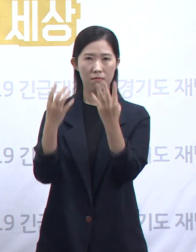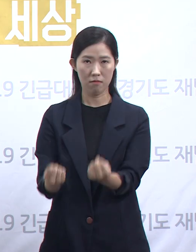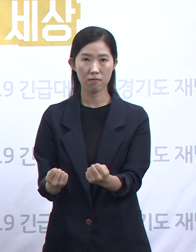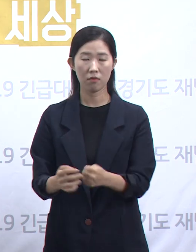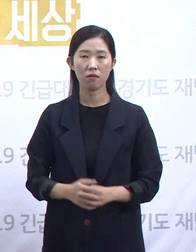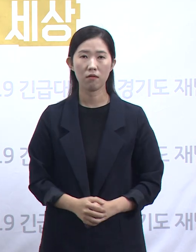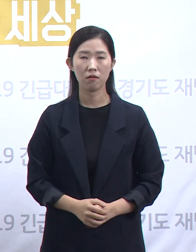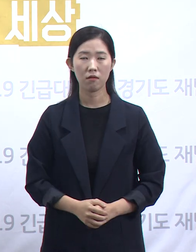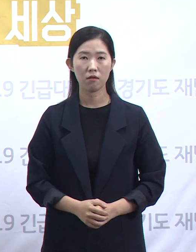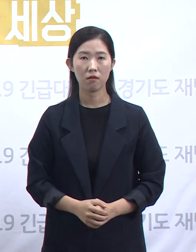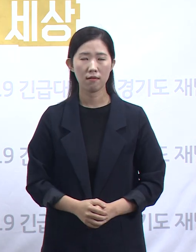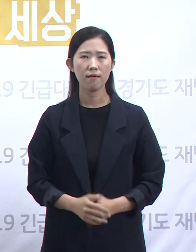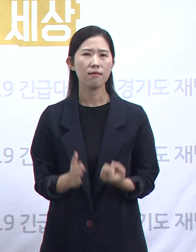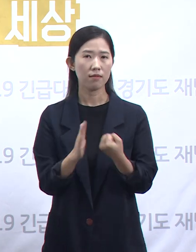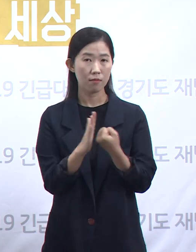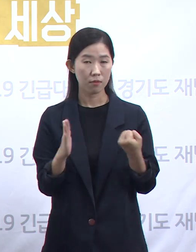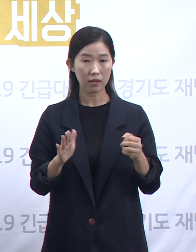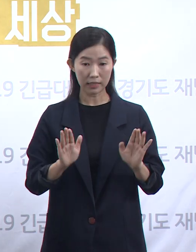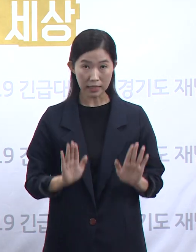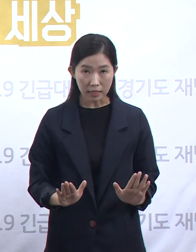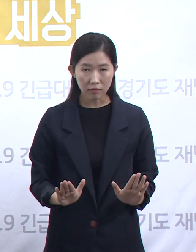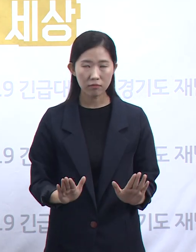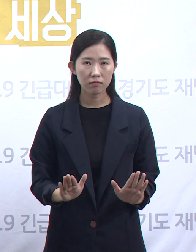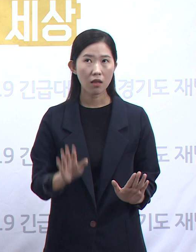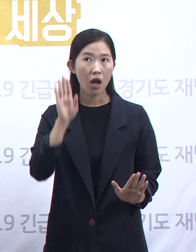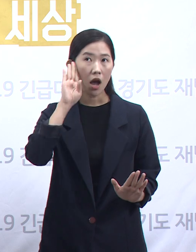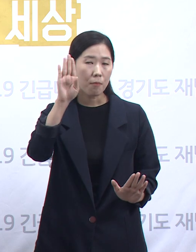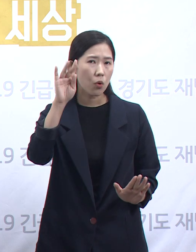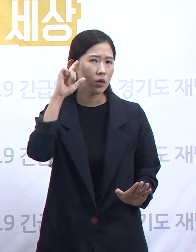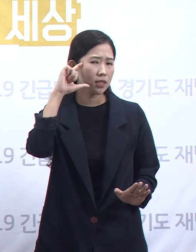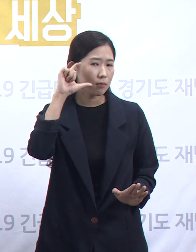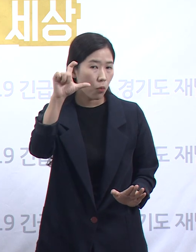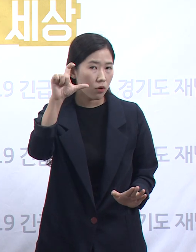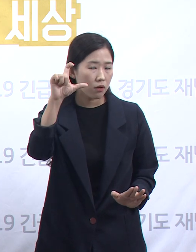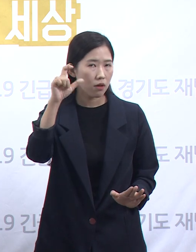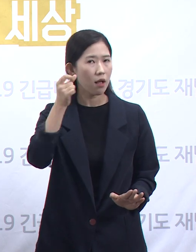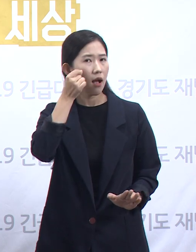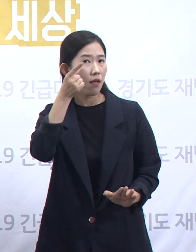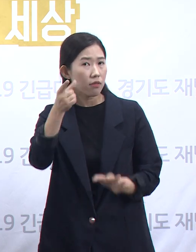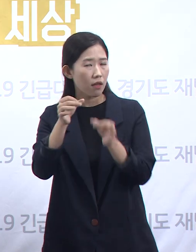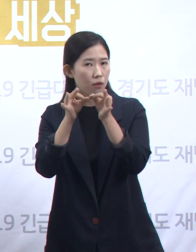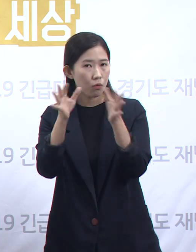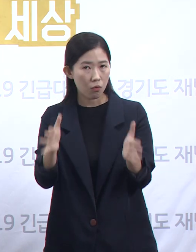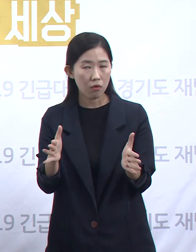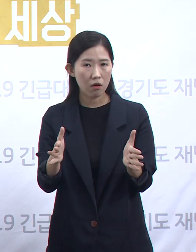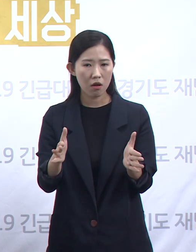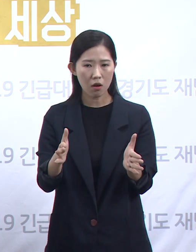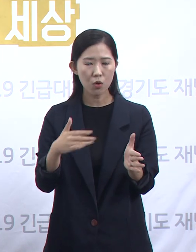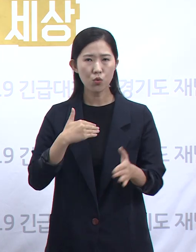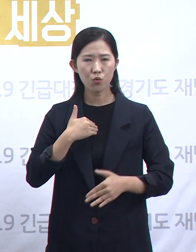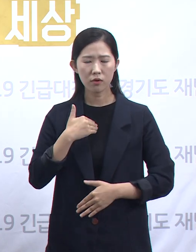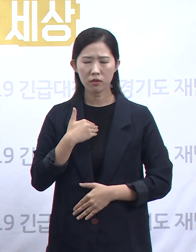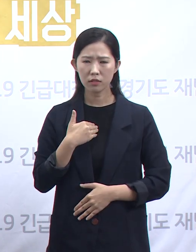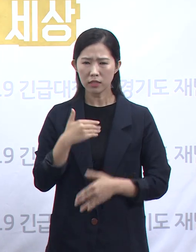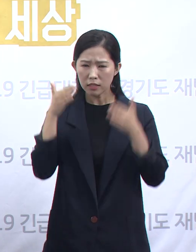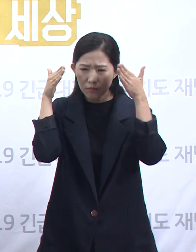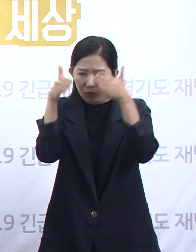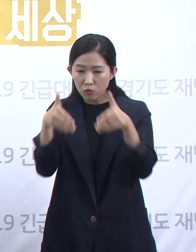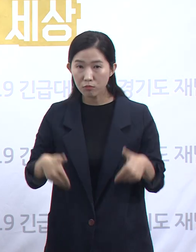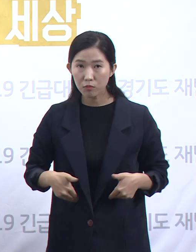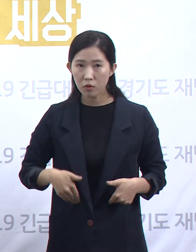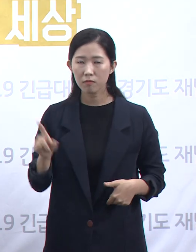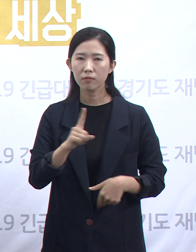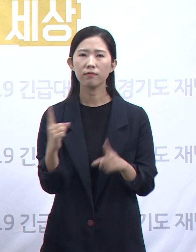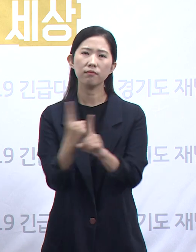이는 앞으로 보름 혹은 한 달 동안 한국사회가 어디에 집중해야 하는지를 말해주는 중요한 자료입니다.